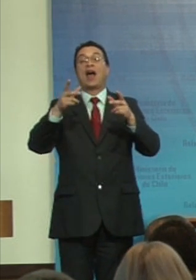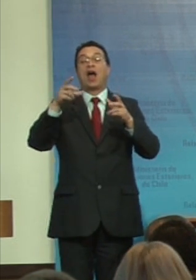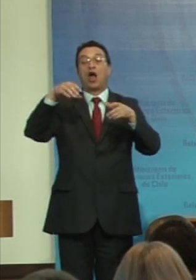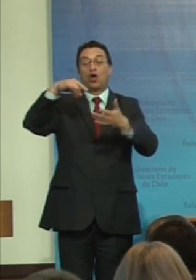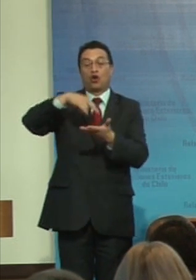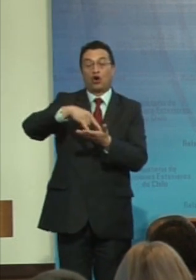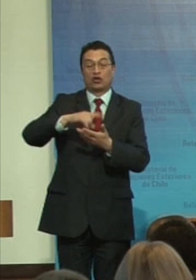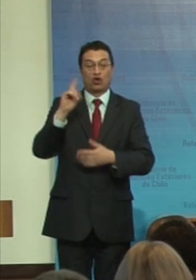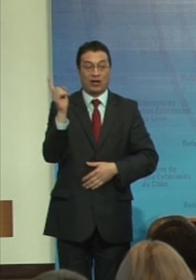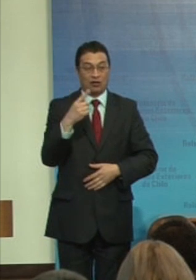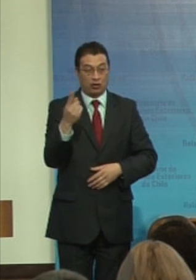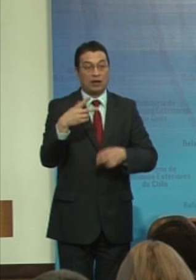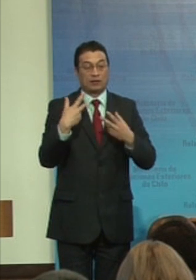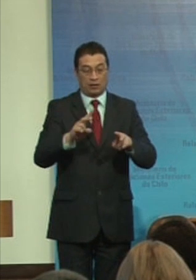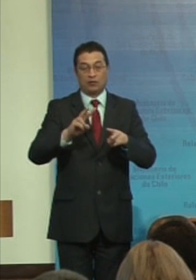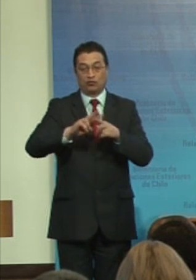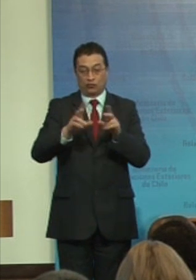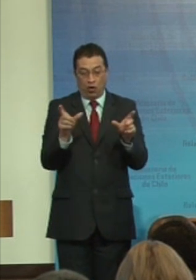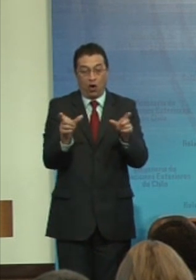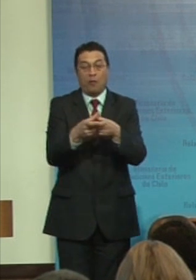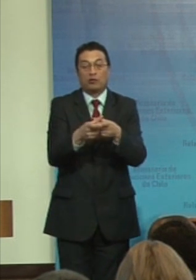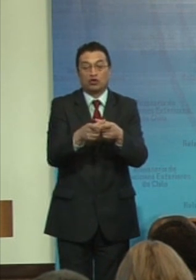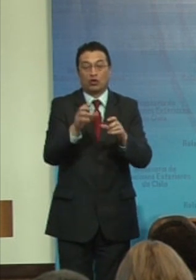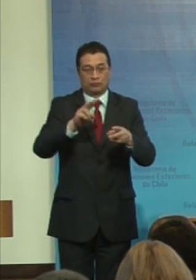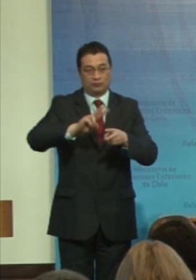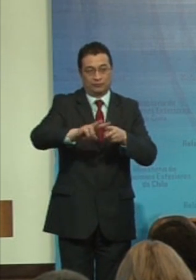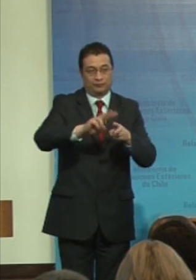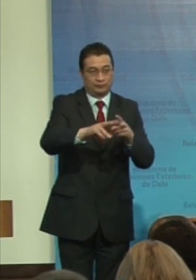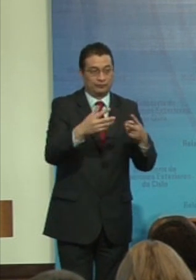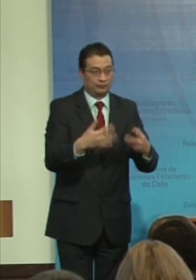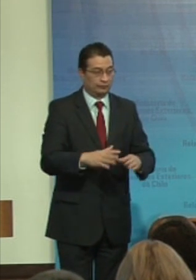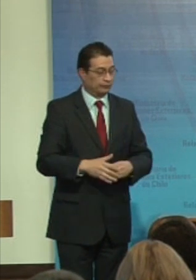conformaron y conformamos el Comité Organizador.